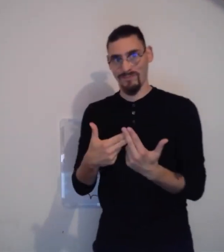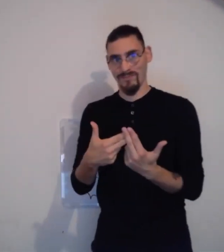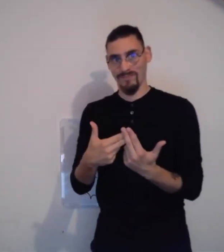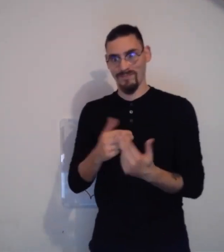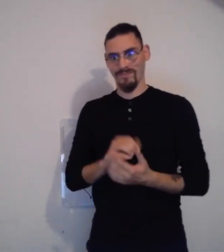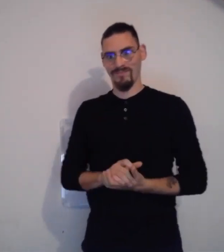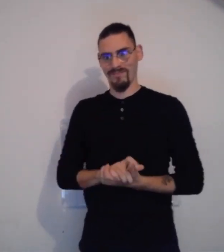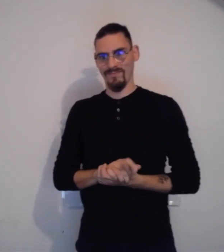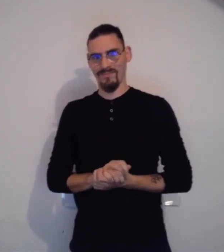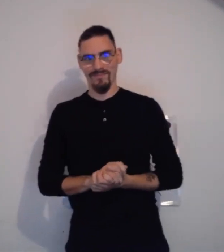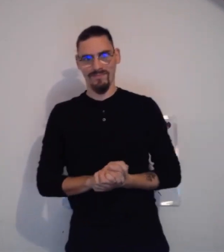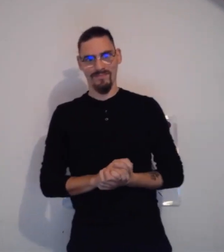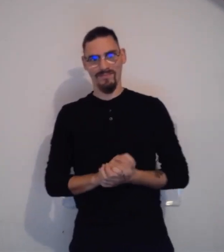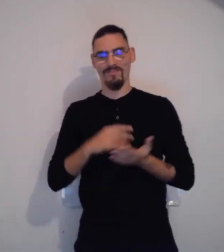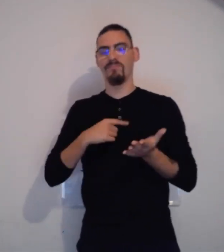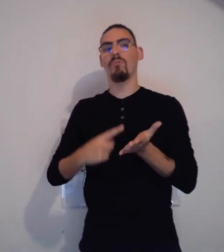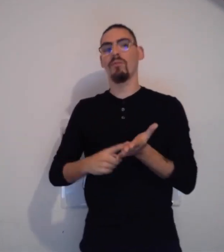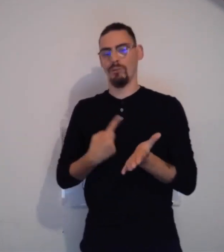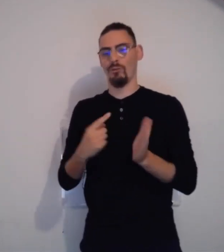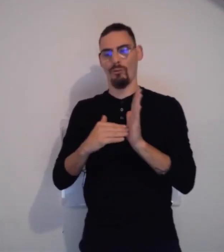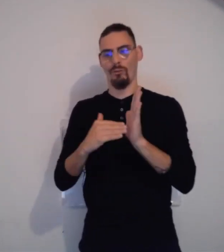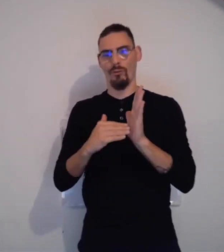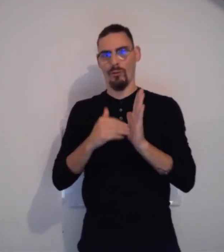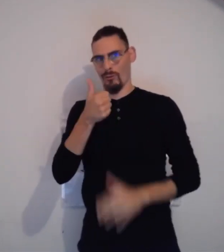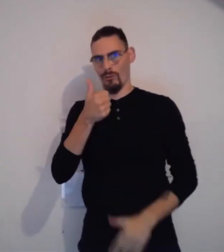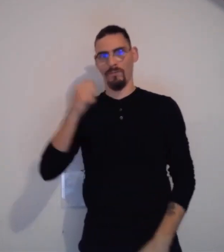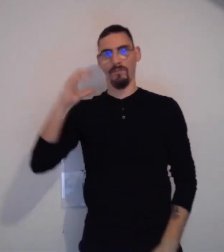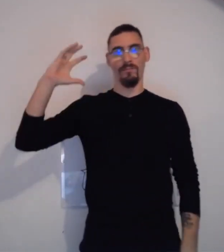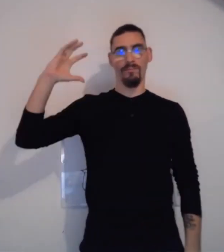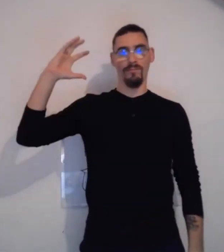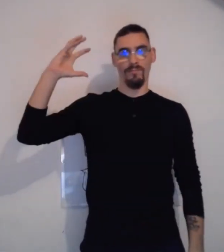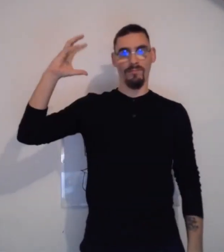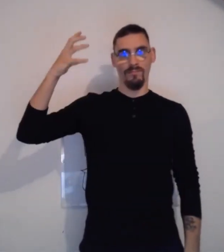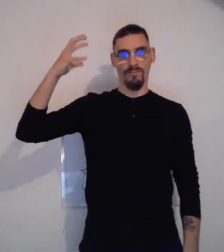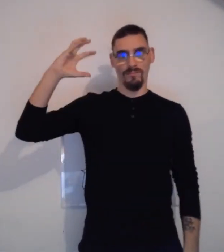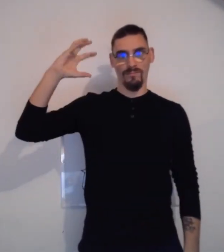Bon, allez. Vous voulez peut-être avoir la réponse ? Je vous refais encore une dernière fois.